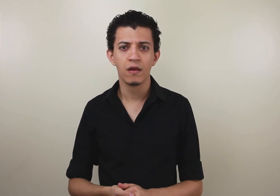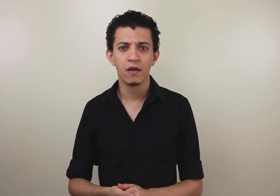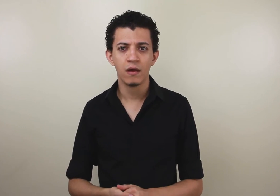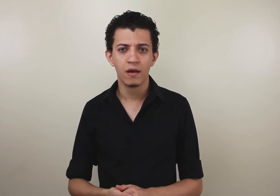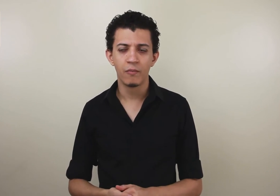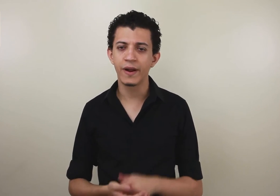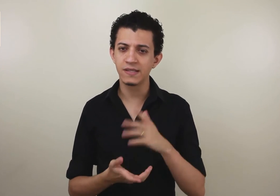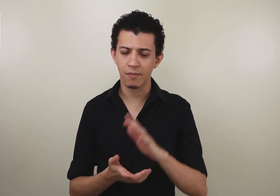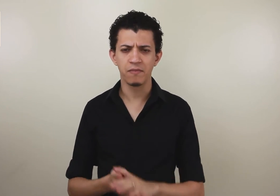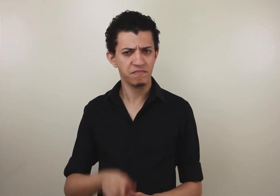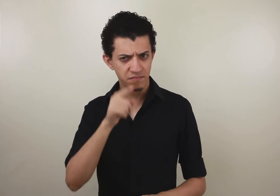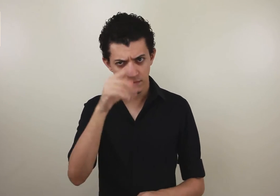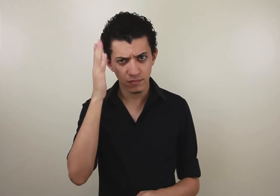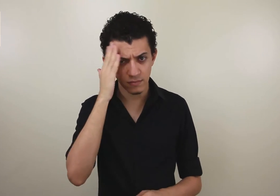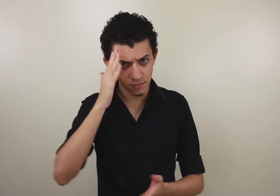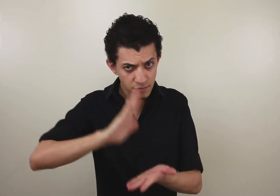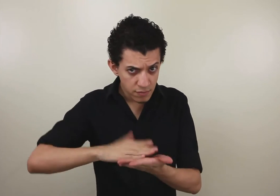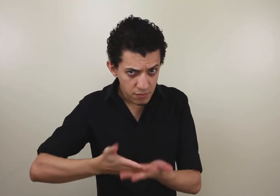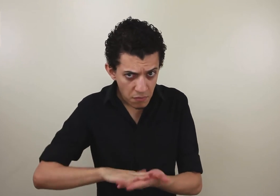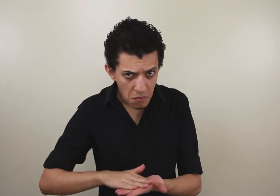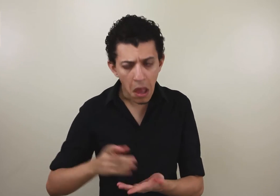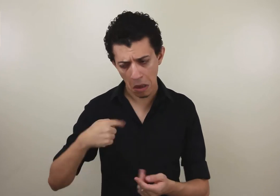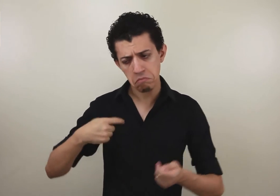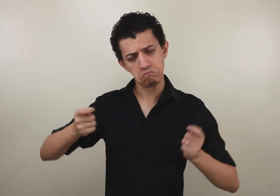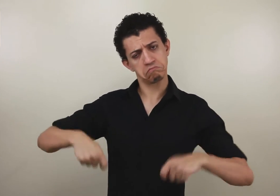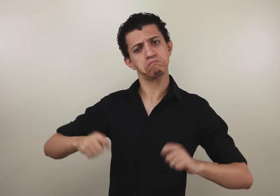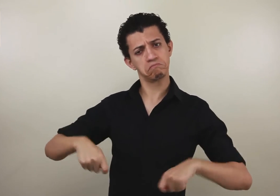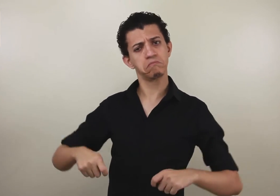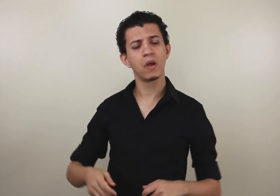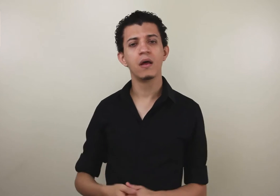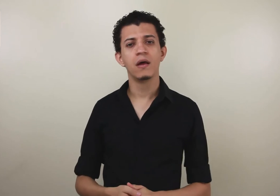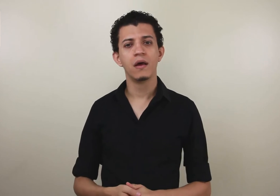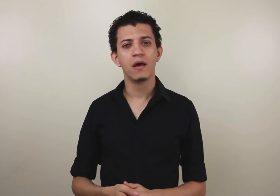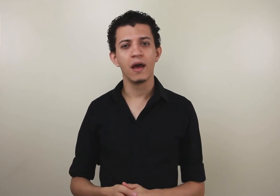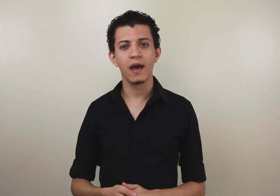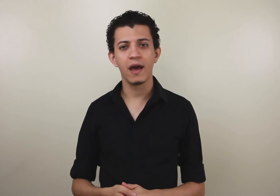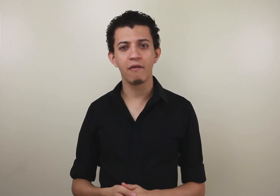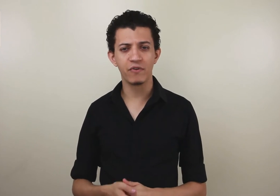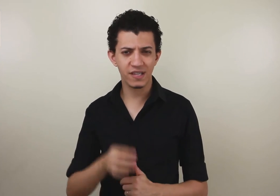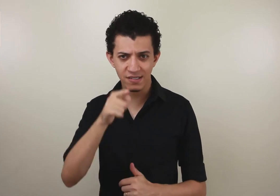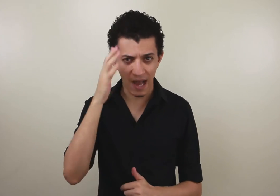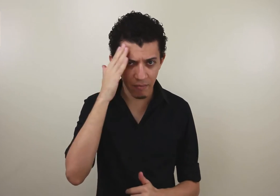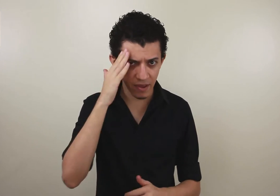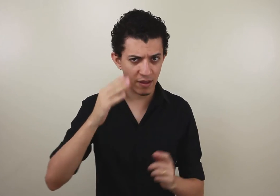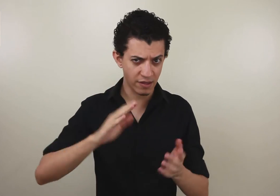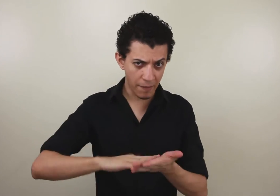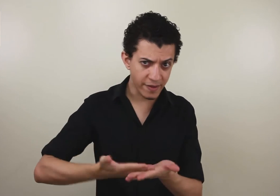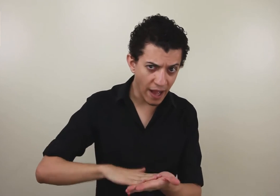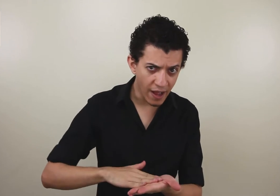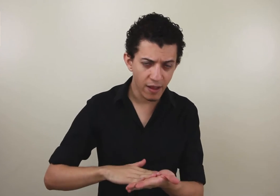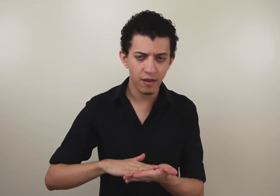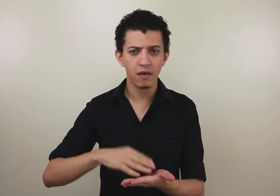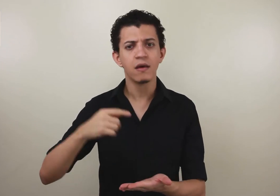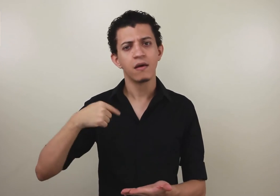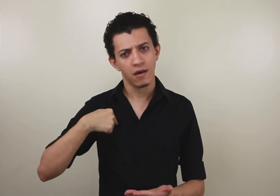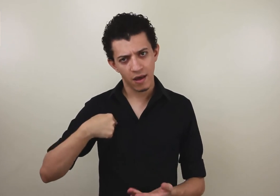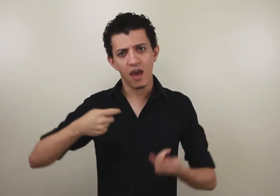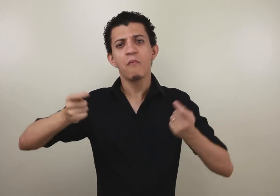Por exemplo, você sabe interpretar? Eu